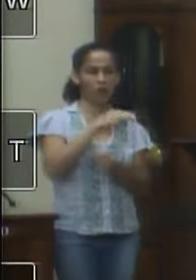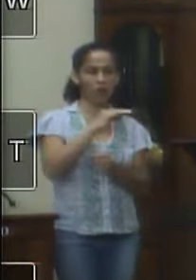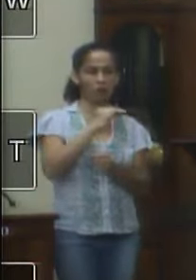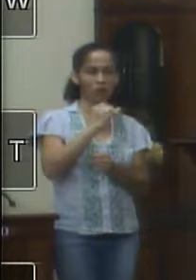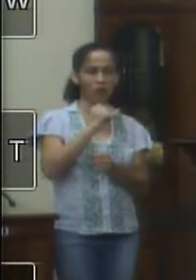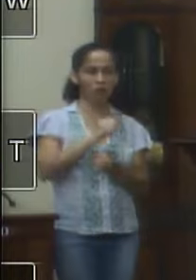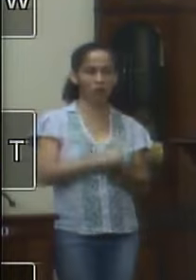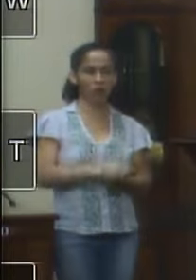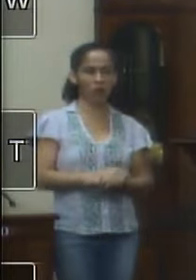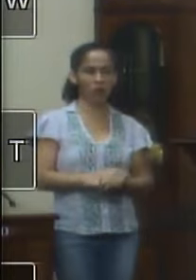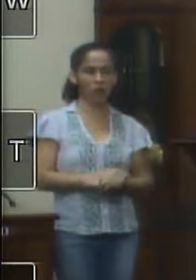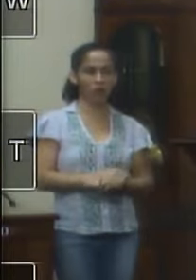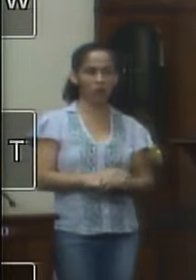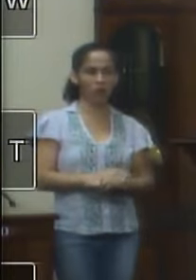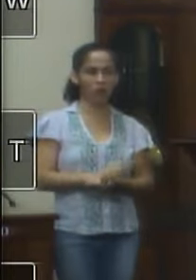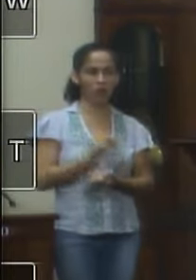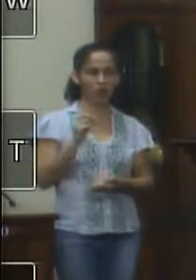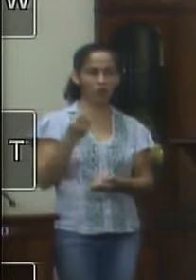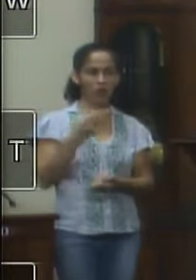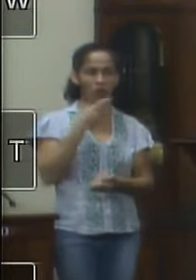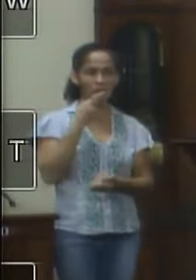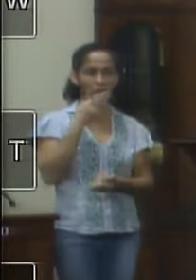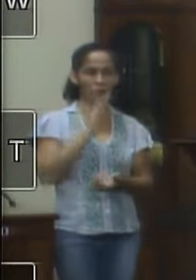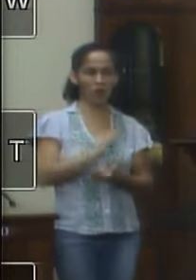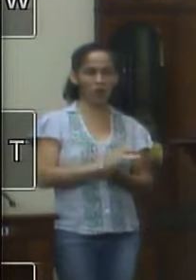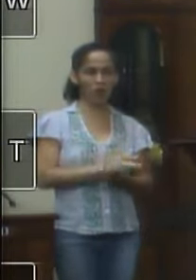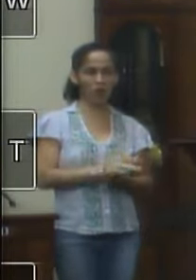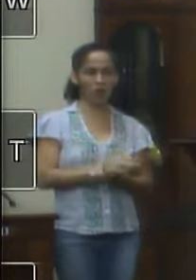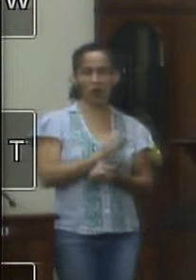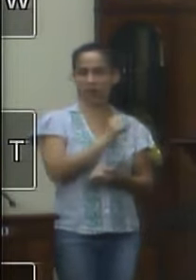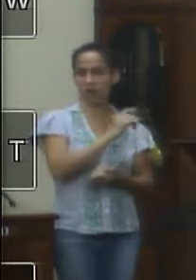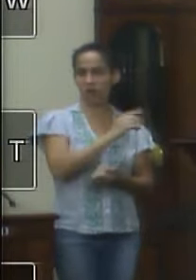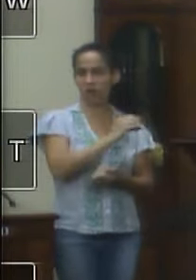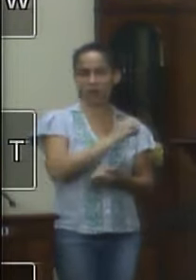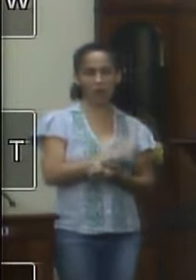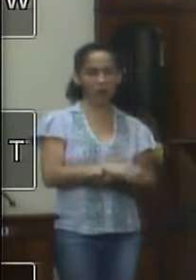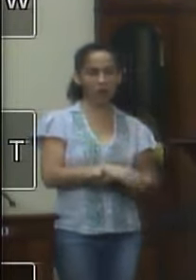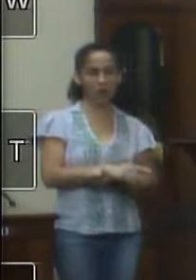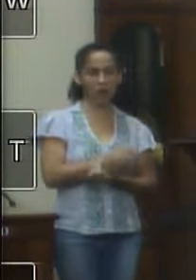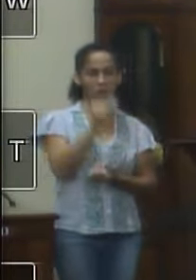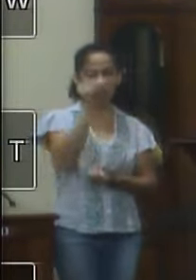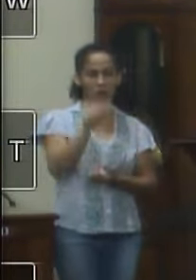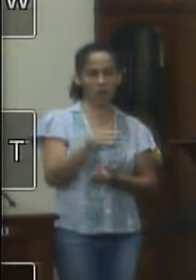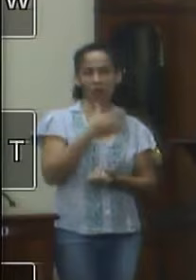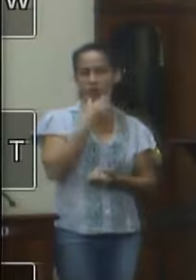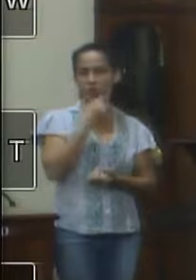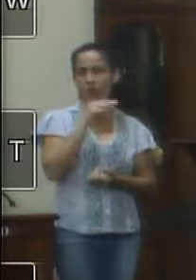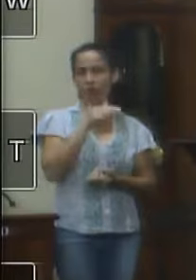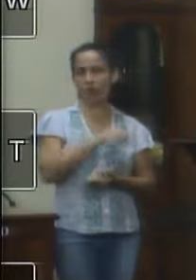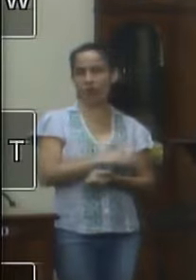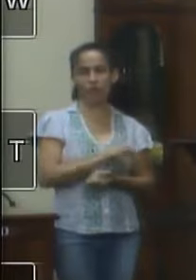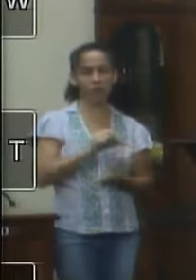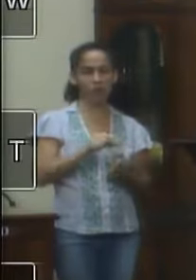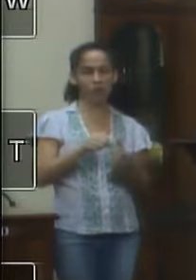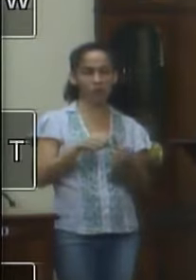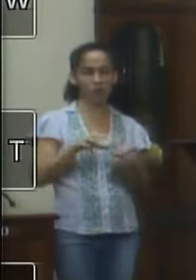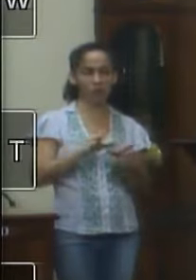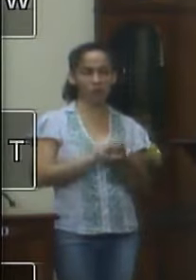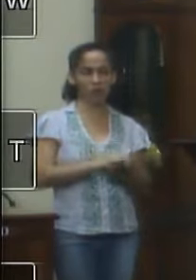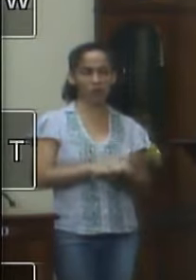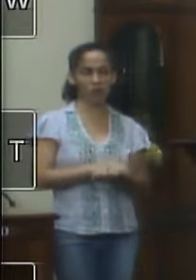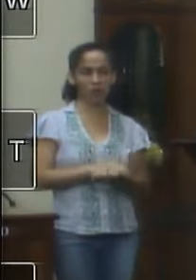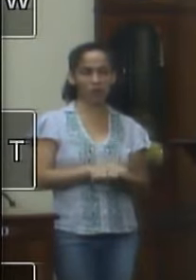a única pessoa que eu posso me reportar agora Silvio Graça é o seu irmão dizendo que eu estou